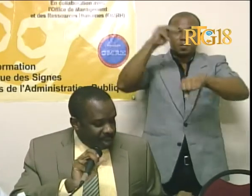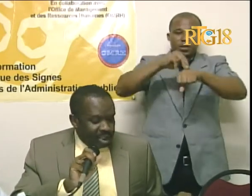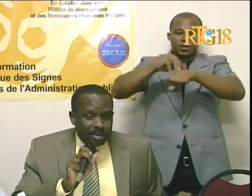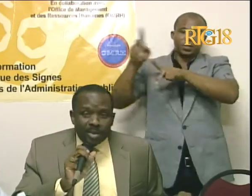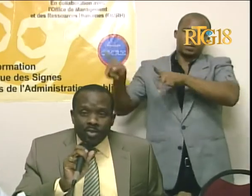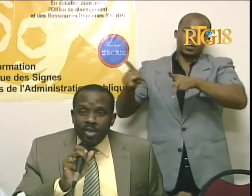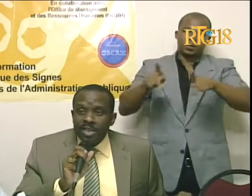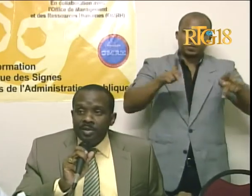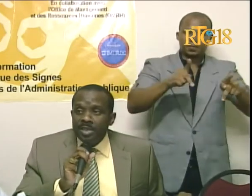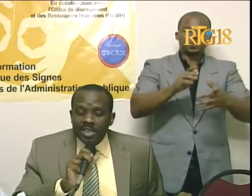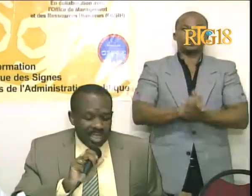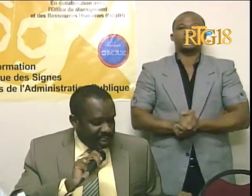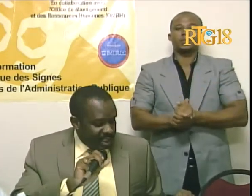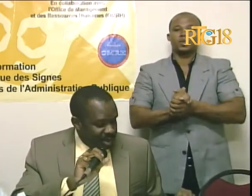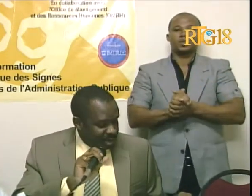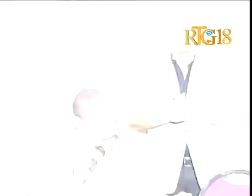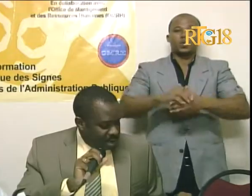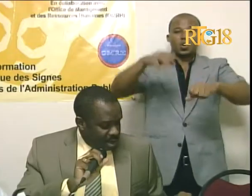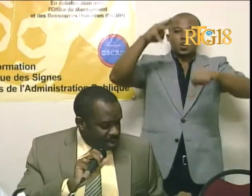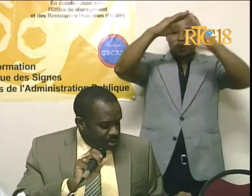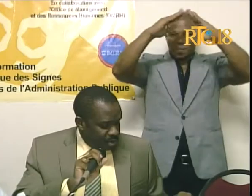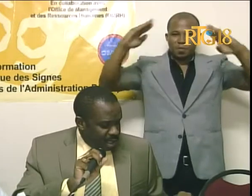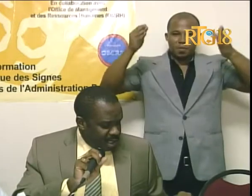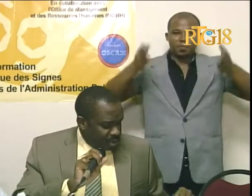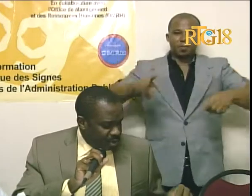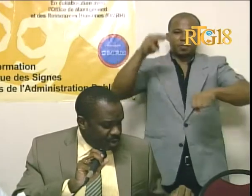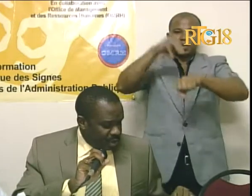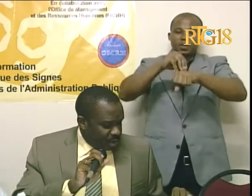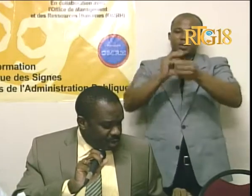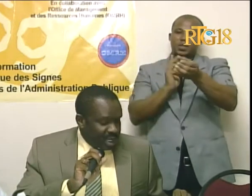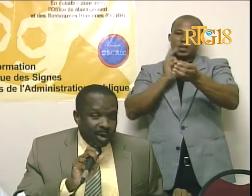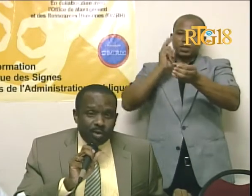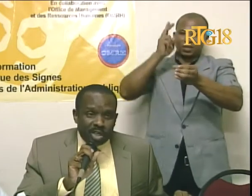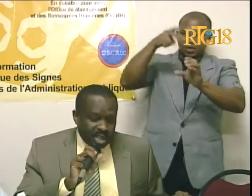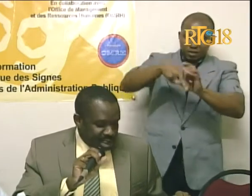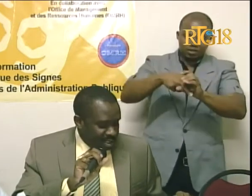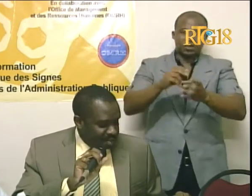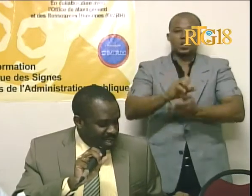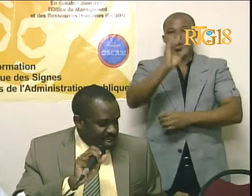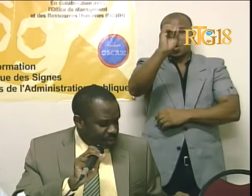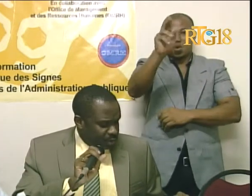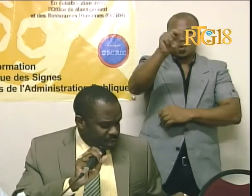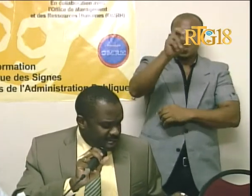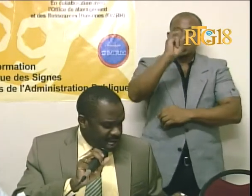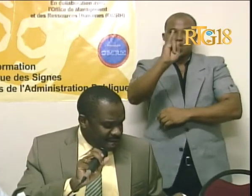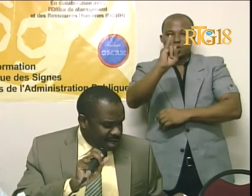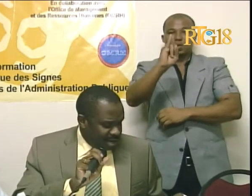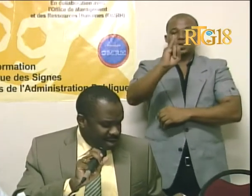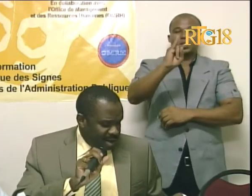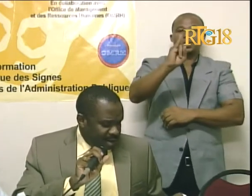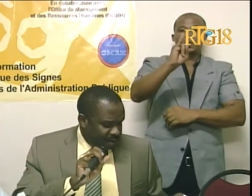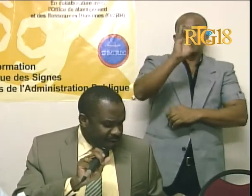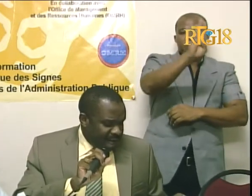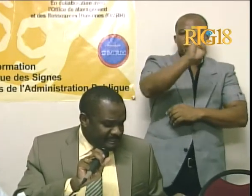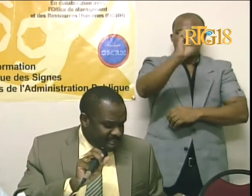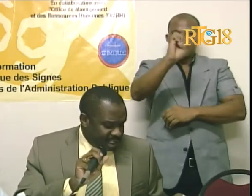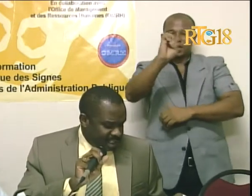nou gen partisipote sorti nan minister interyeur, nou gen yantou ki sorti nan ONI, bienet sosyal,